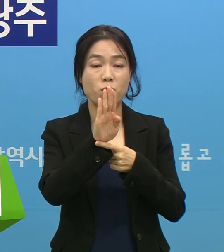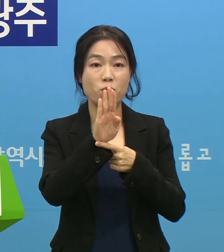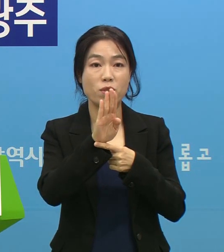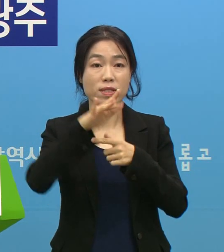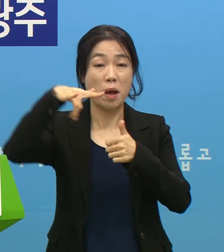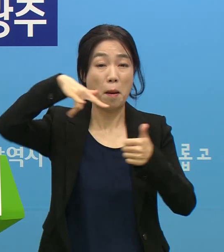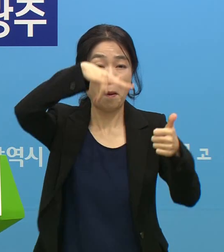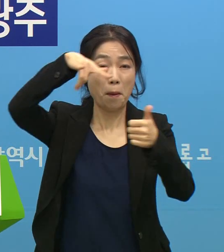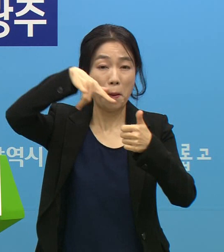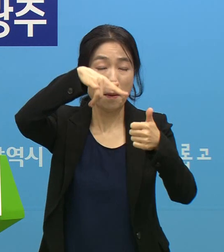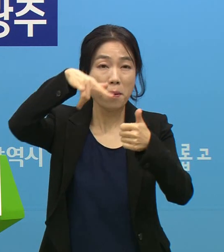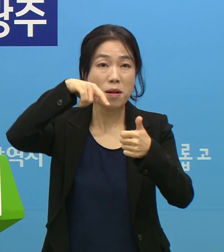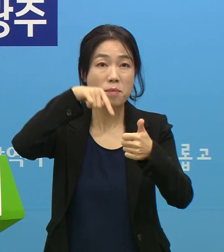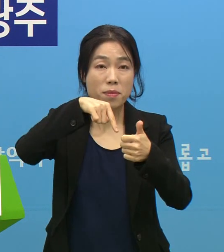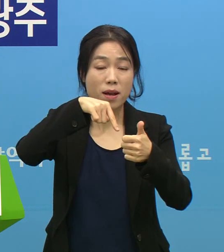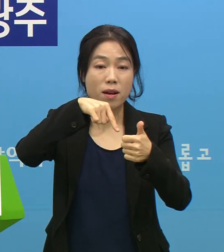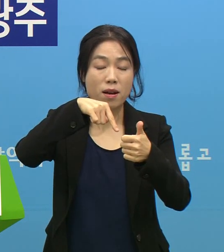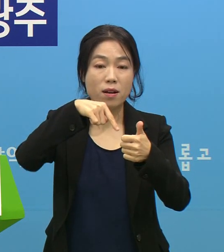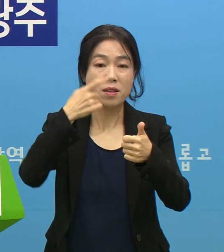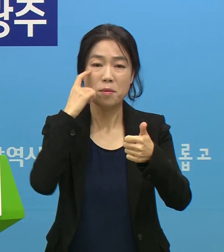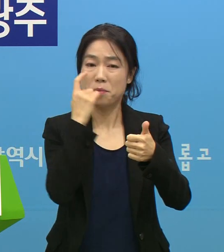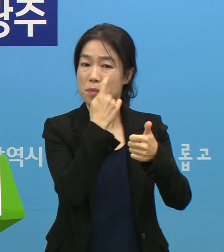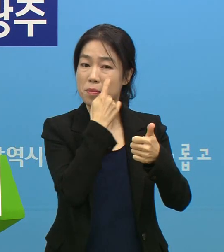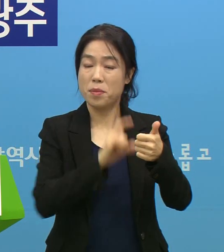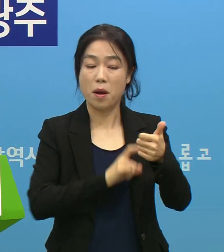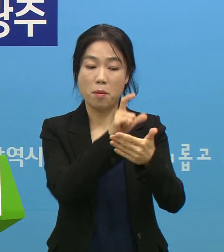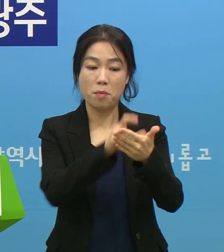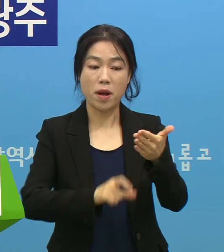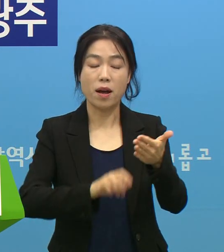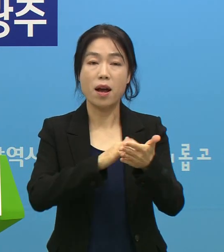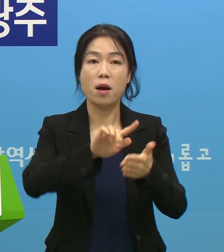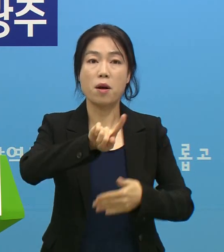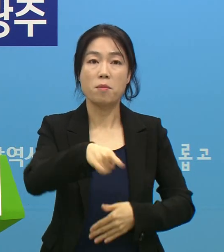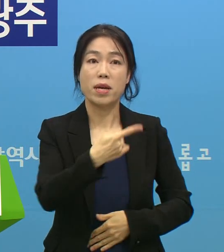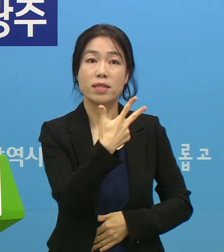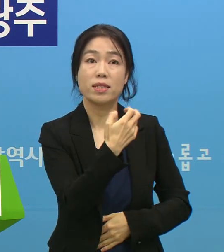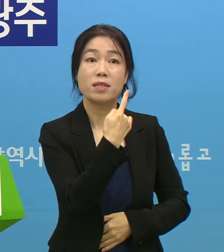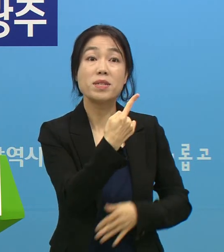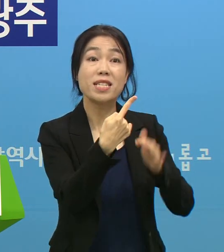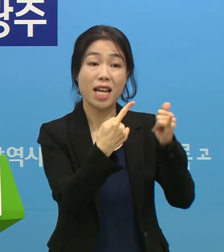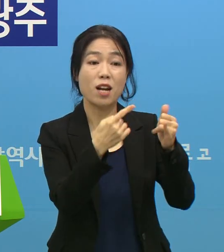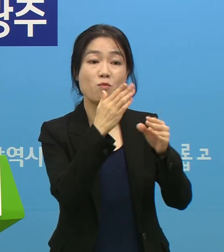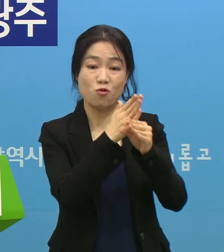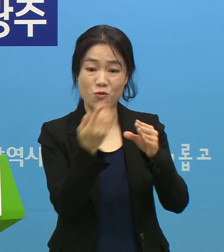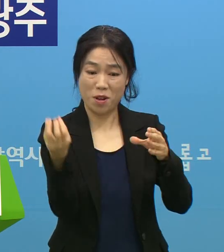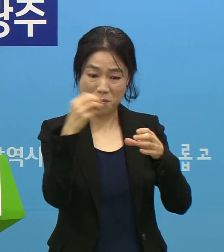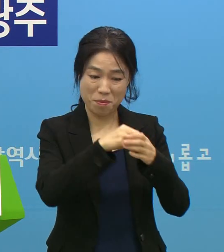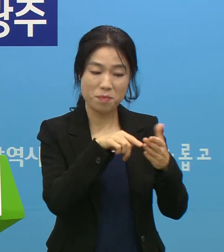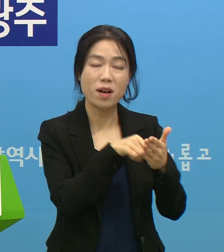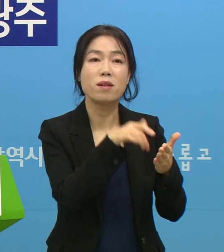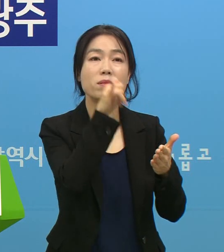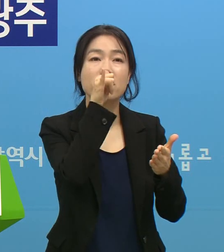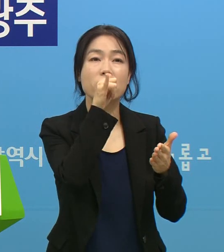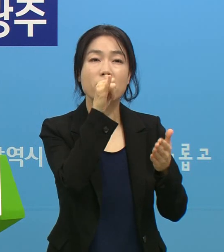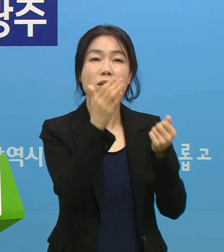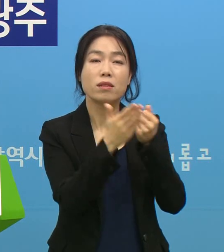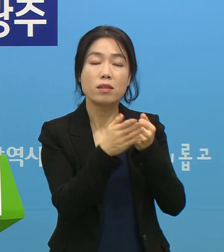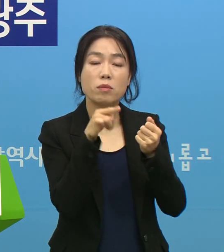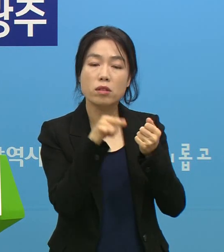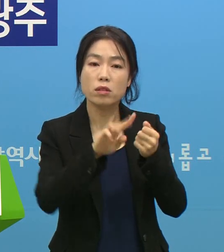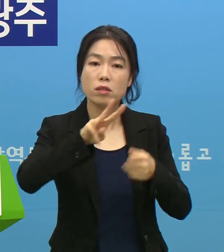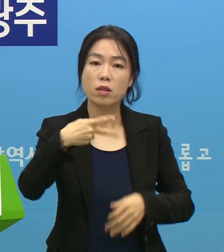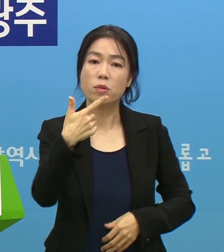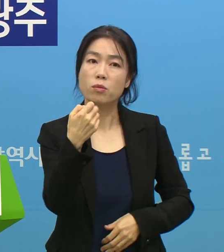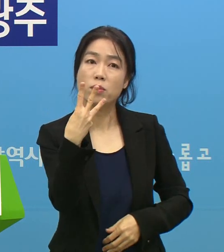질병관리본부에서 기지국에 확인된 명단 171명 중에 그 명단에 포함되어 있었습니다. 그런데 이